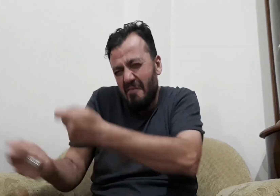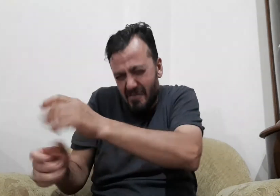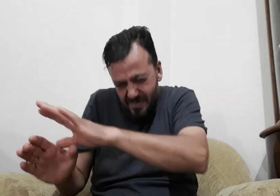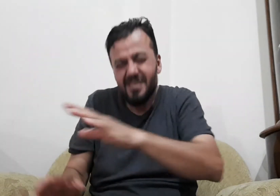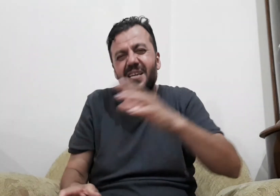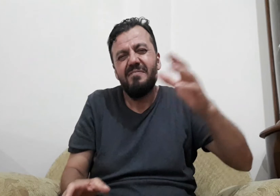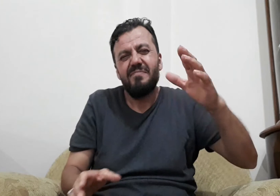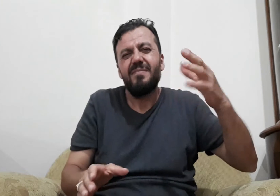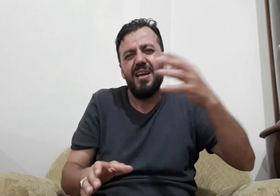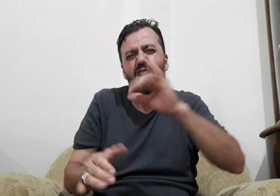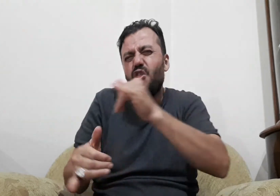doğru demiş